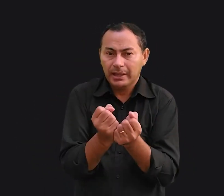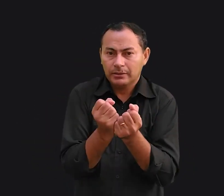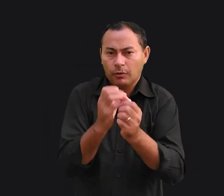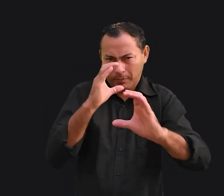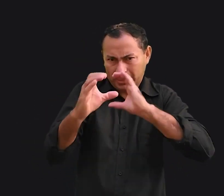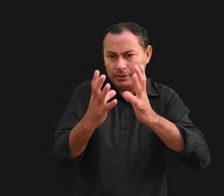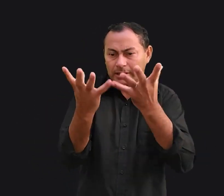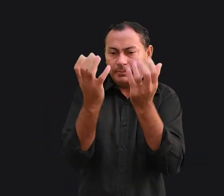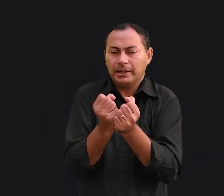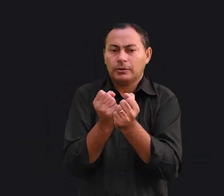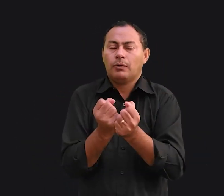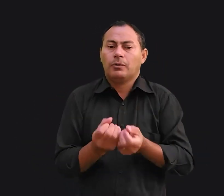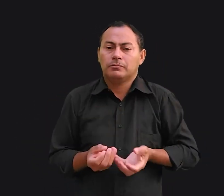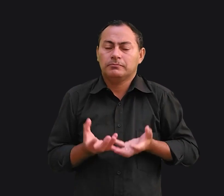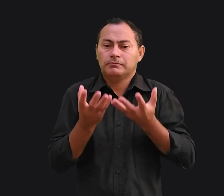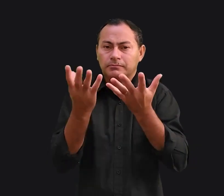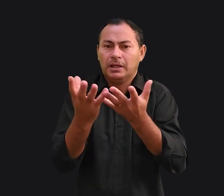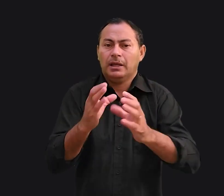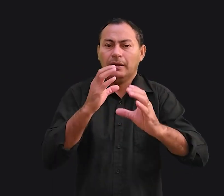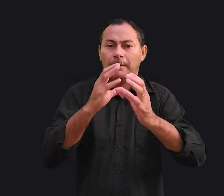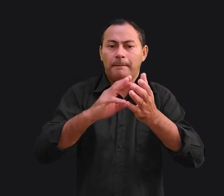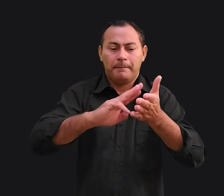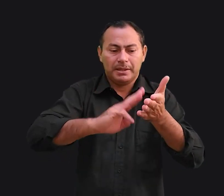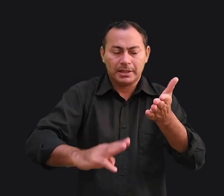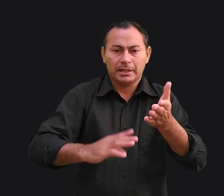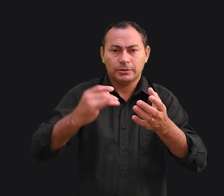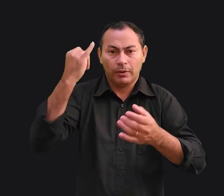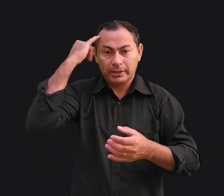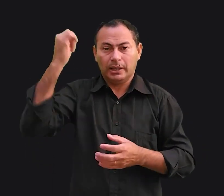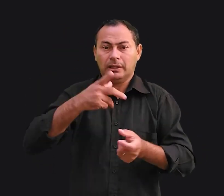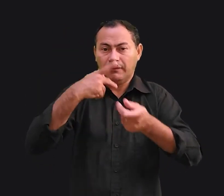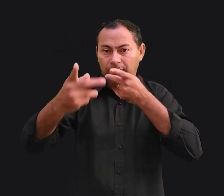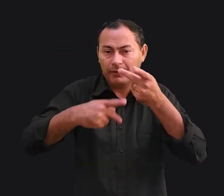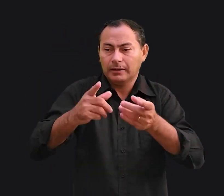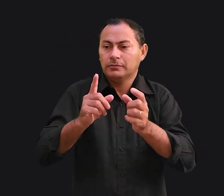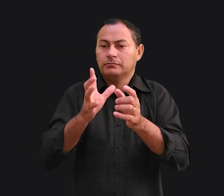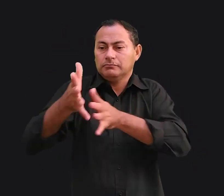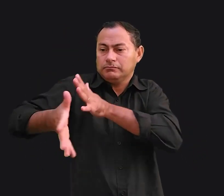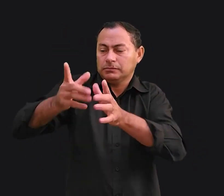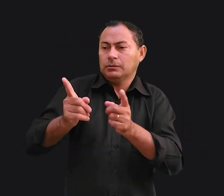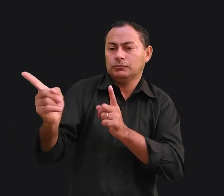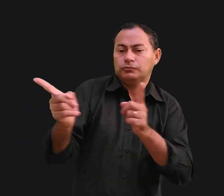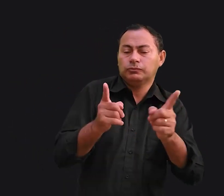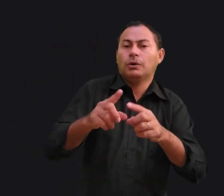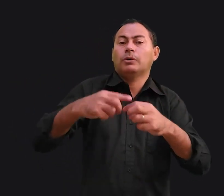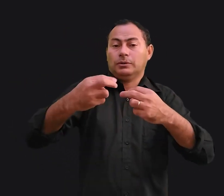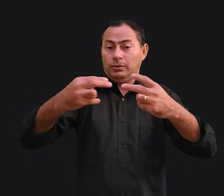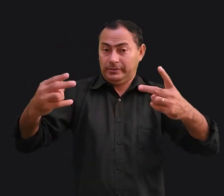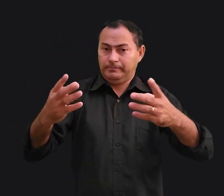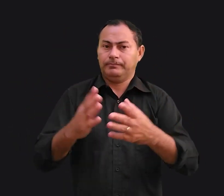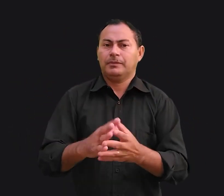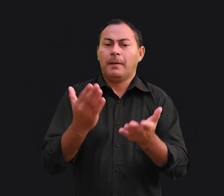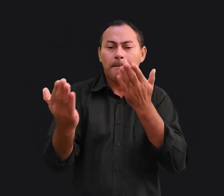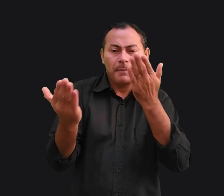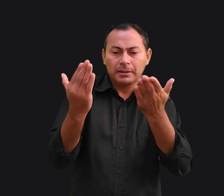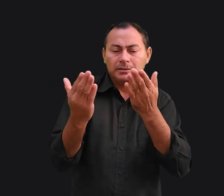emissão de informações, mensagens e ideias por meio da fala, gestos e outros meios. Baseados nesta